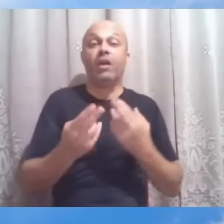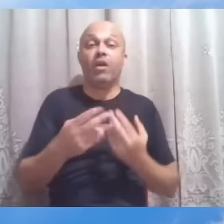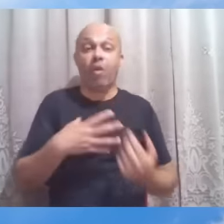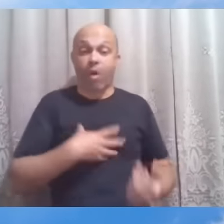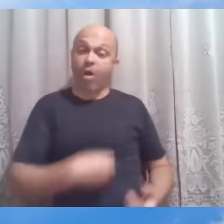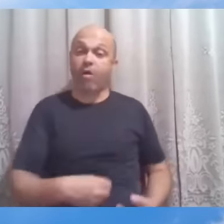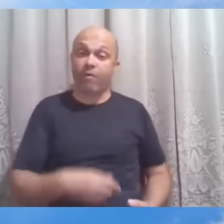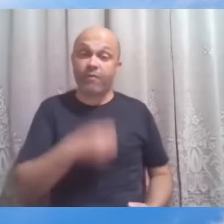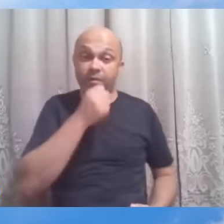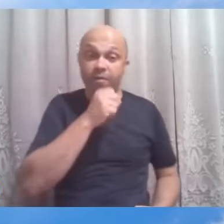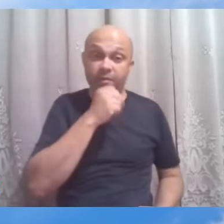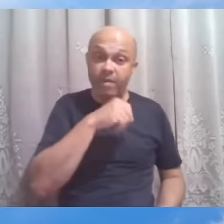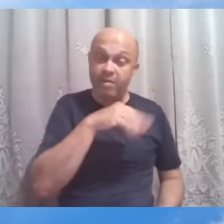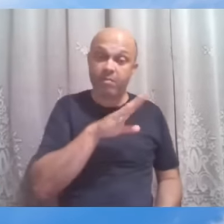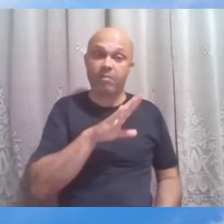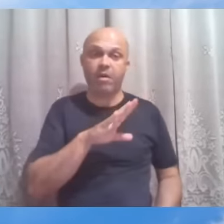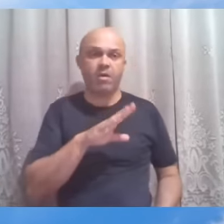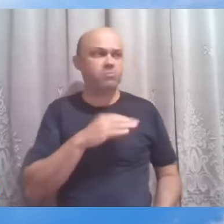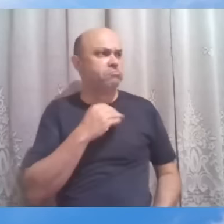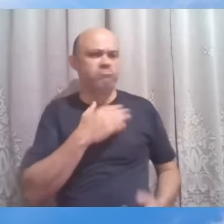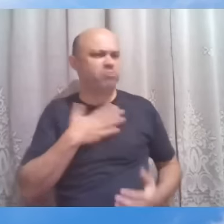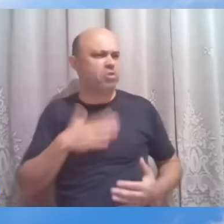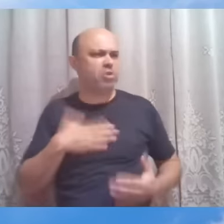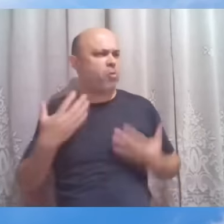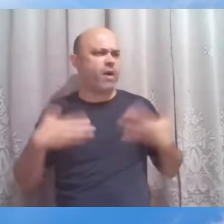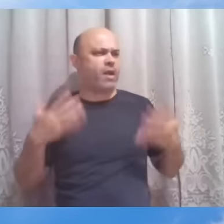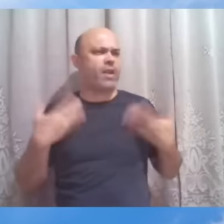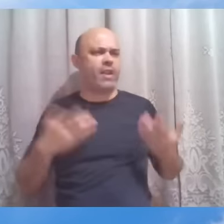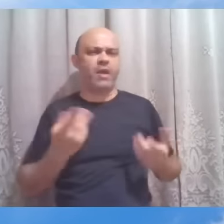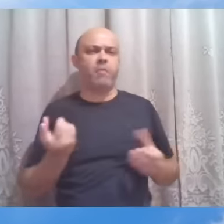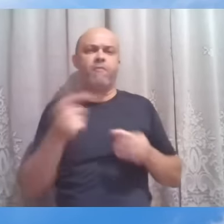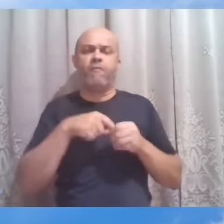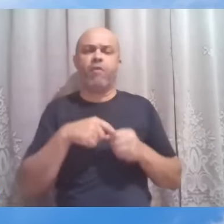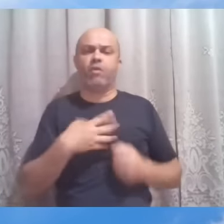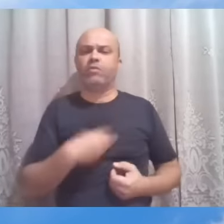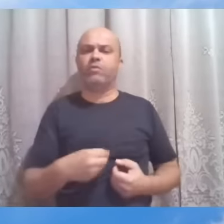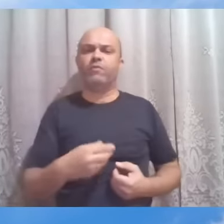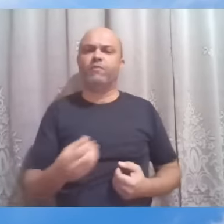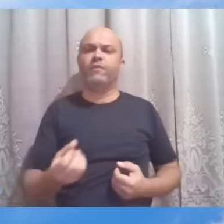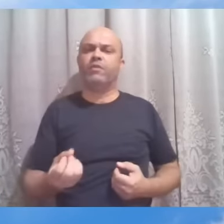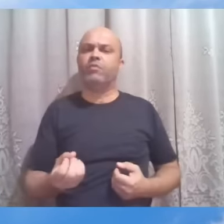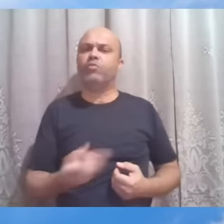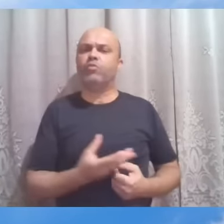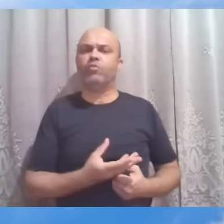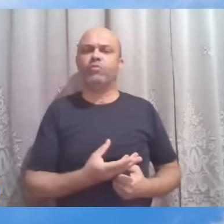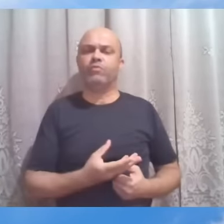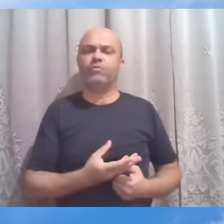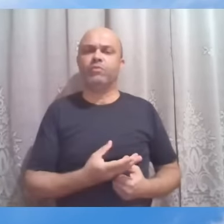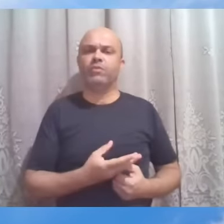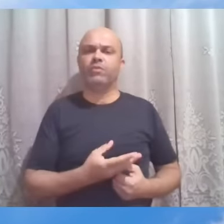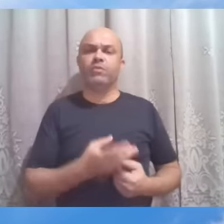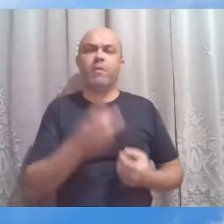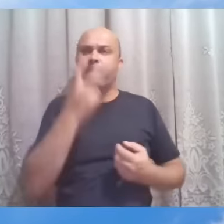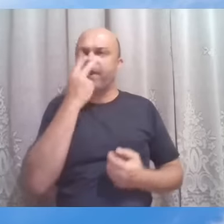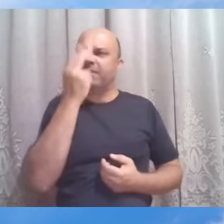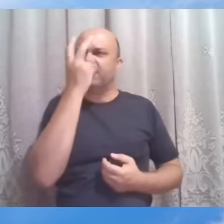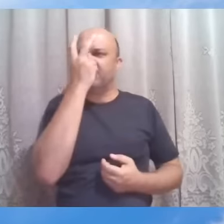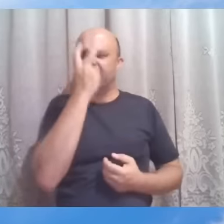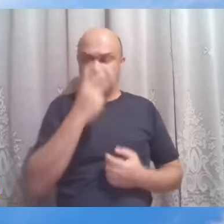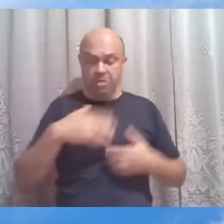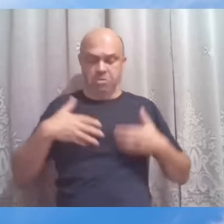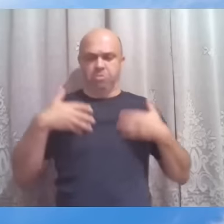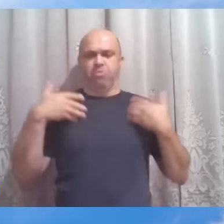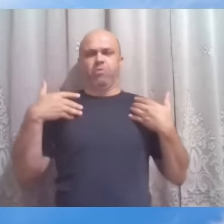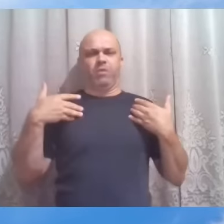movimento de retorno do filho mais novo. Tal é a cegueira do seu orgulho. Tal é a visão por aparências que ainda